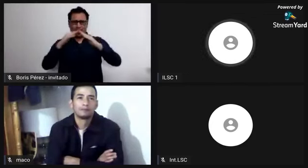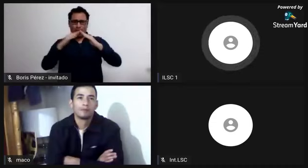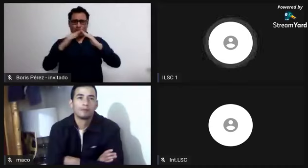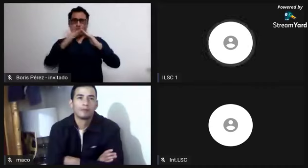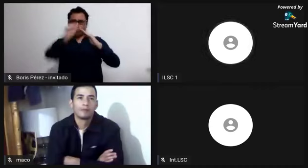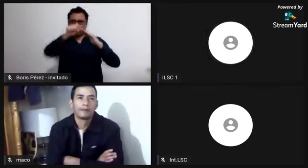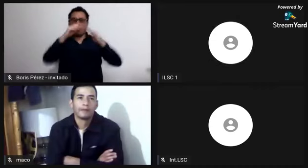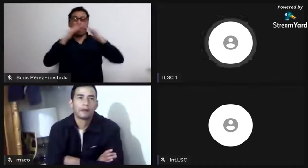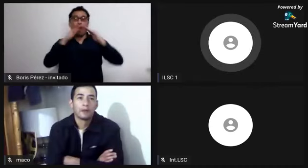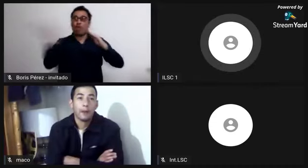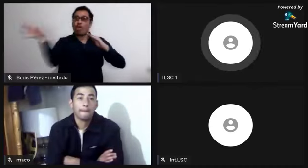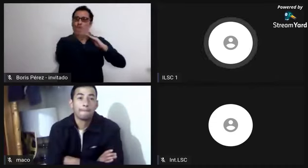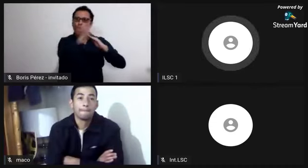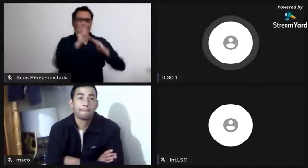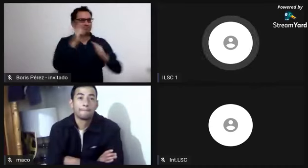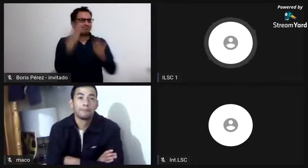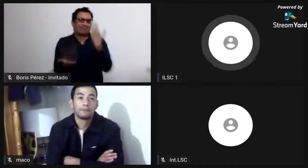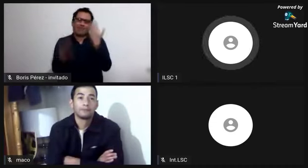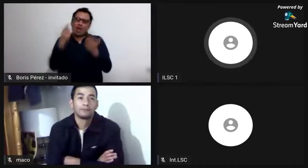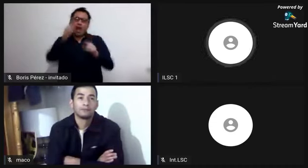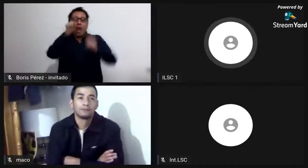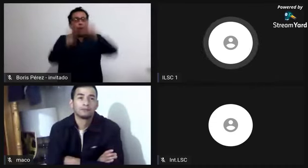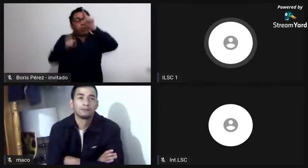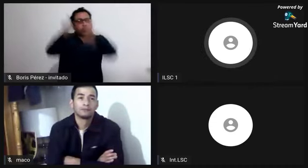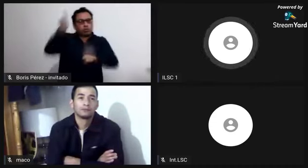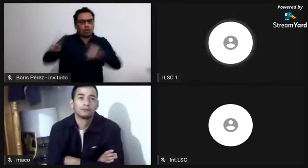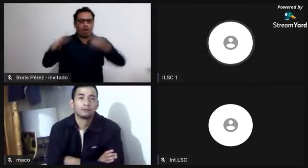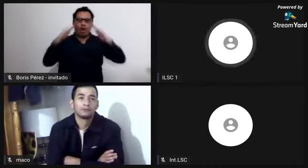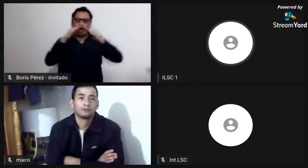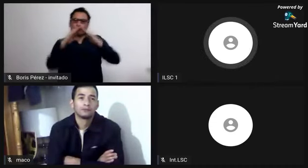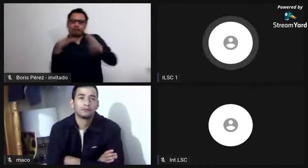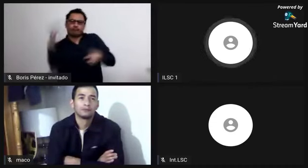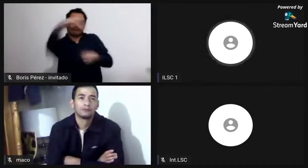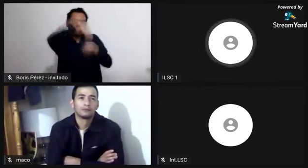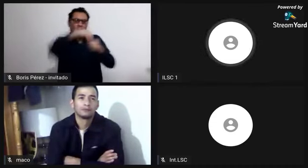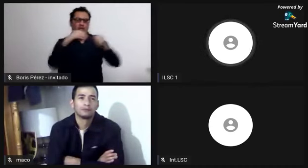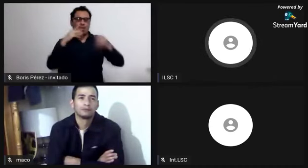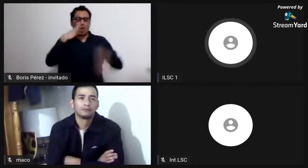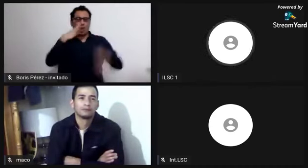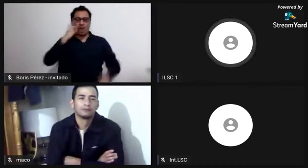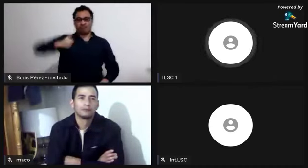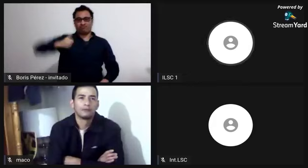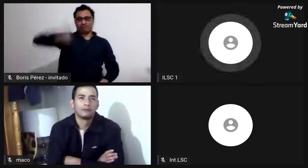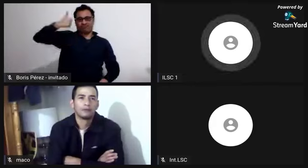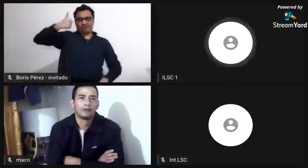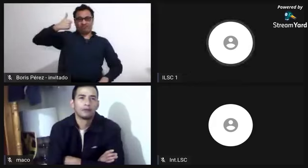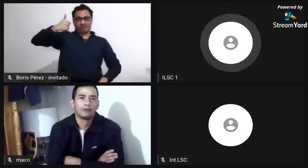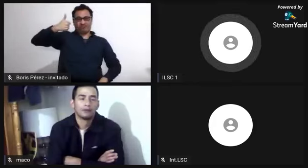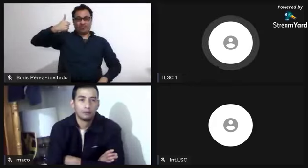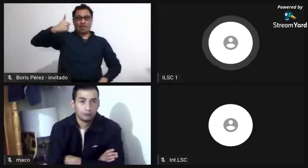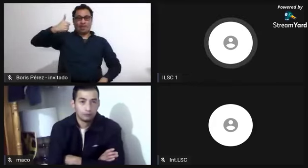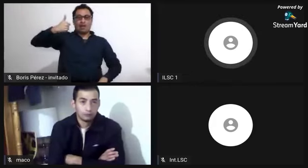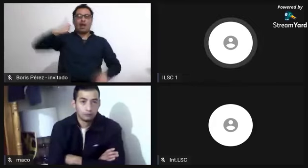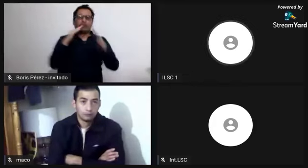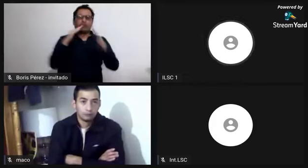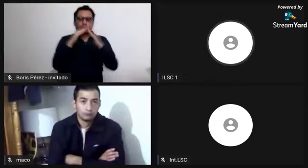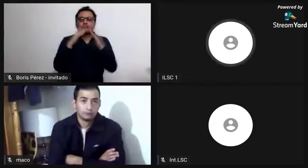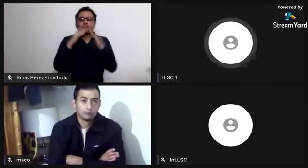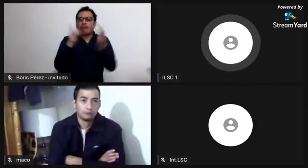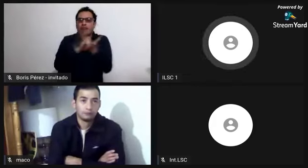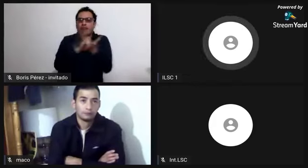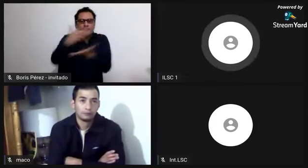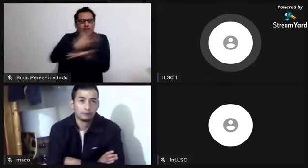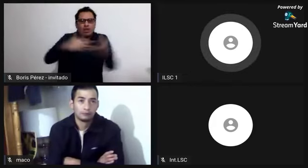española. Y pues ya posteriormente con la independencia se empiezan a dar algunos ejércitos que no están en